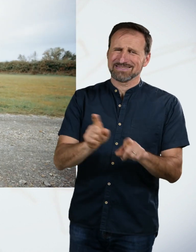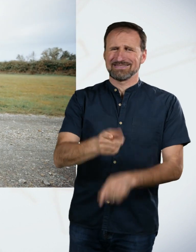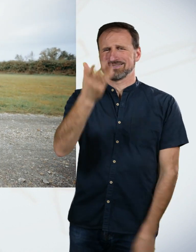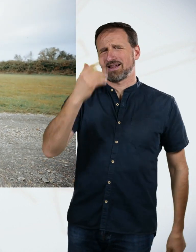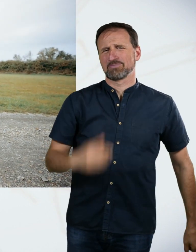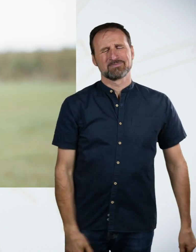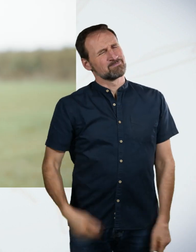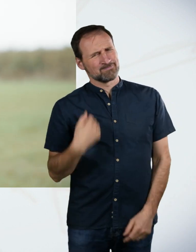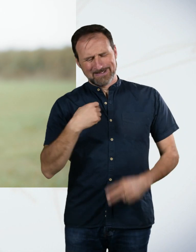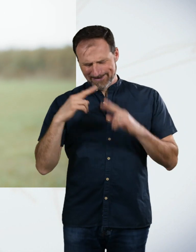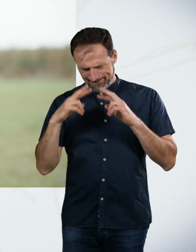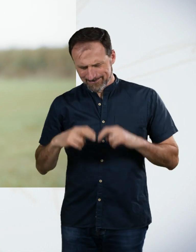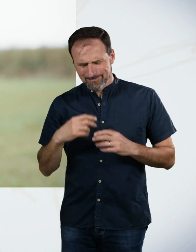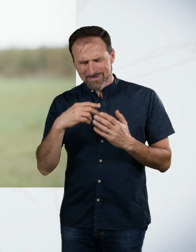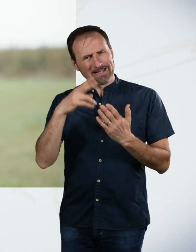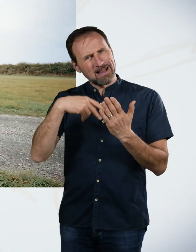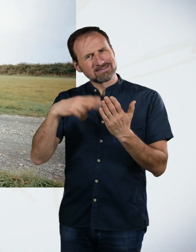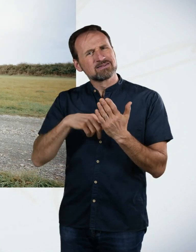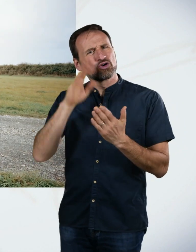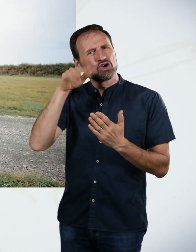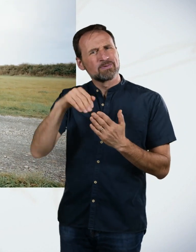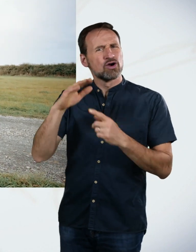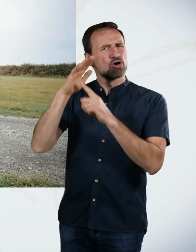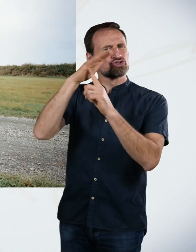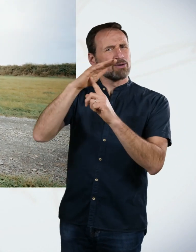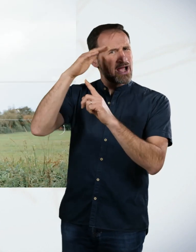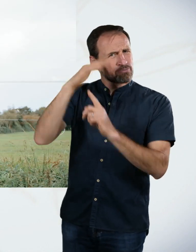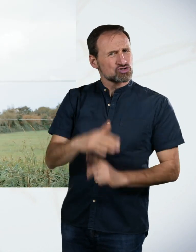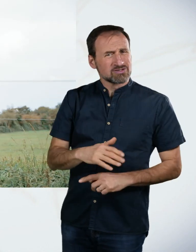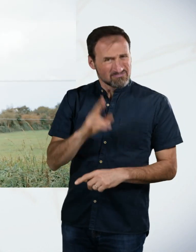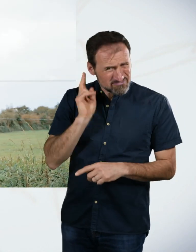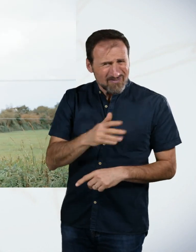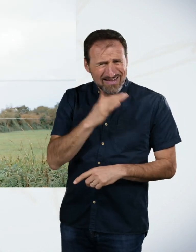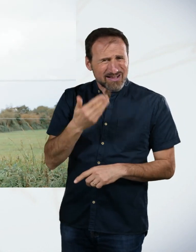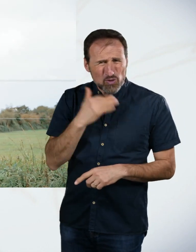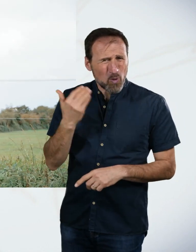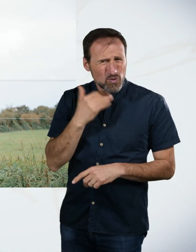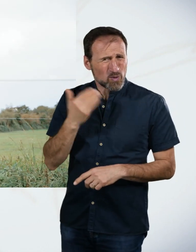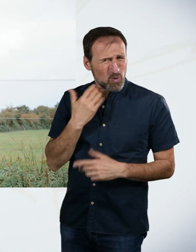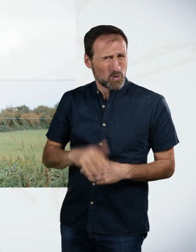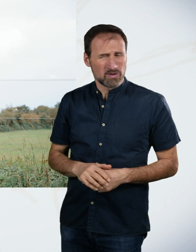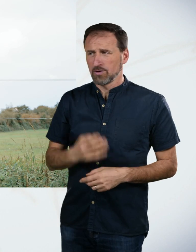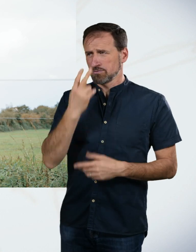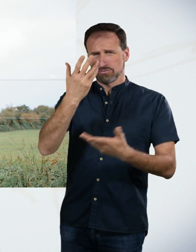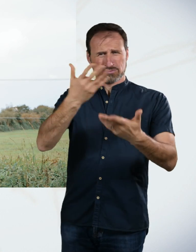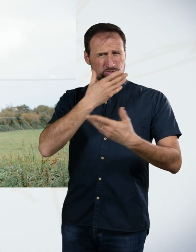abstürzen. Da gibt es richtig viele Tote. Und das sind so schöne Pferde. verstehe nicht, warum wir nicht einfach mal schön reiten können.